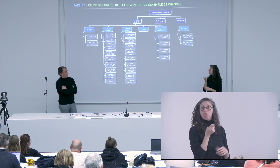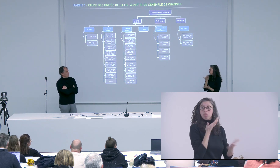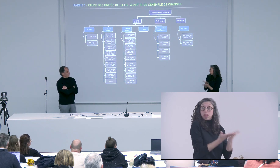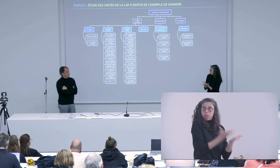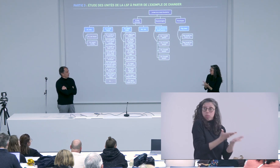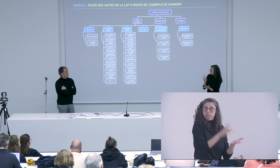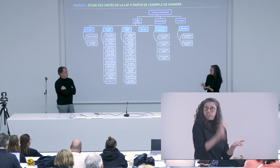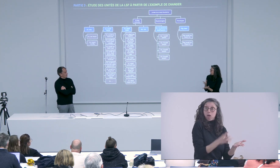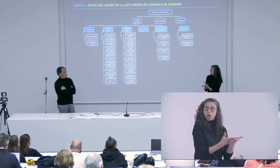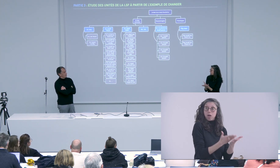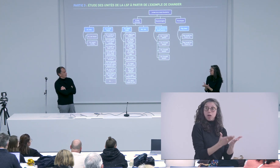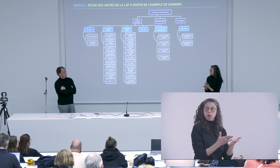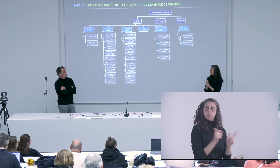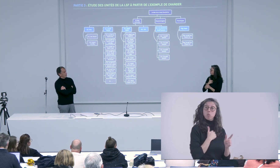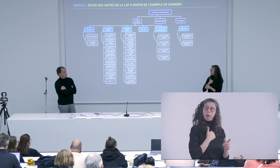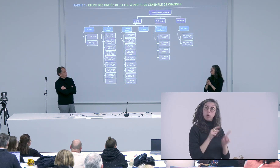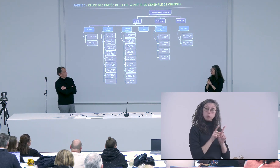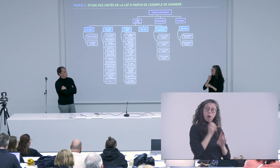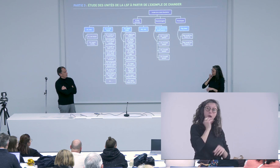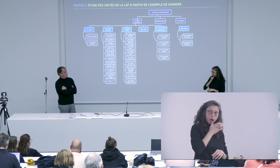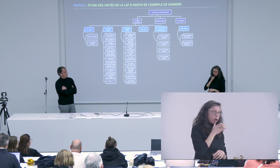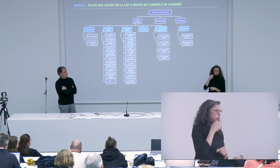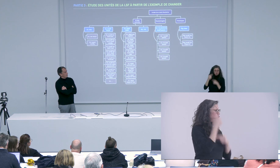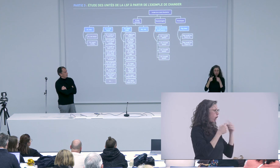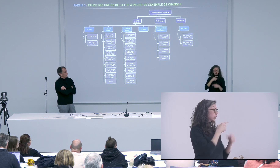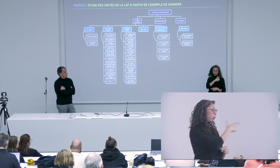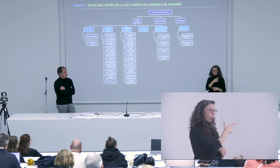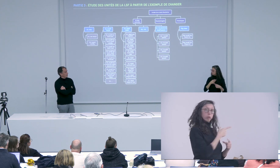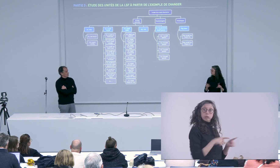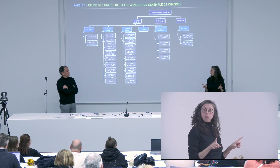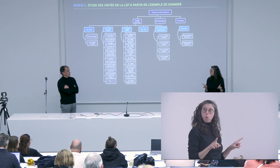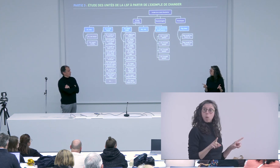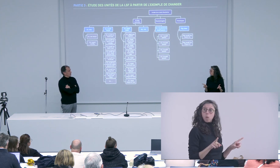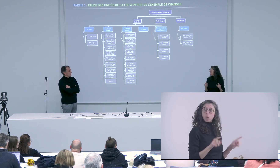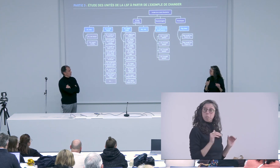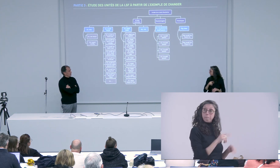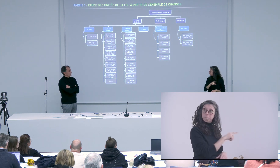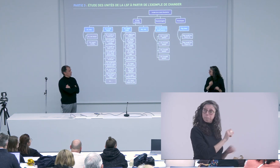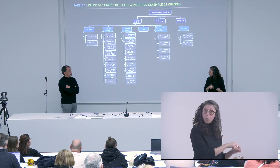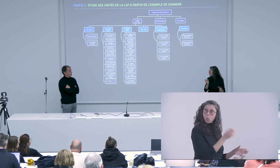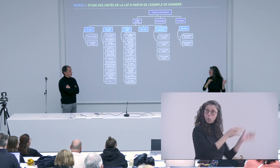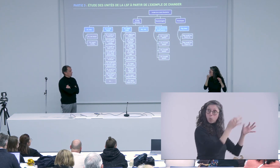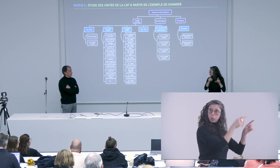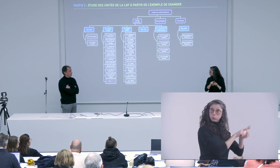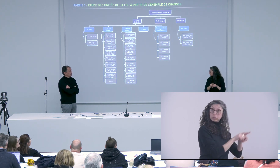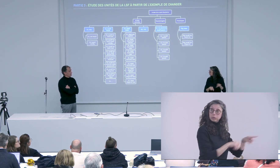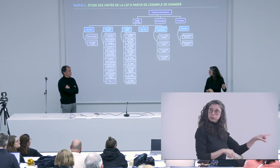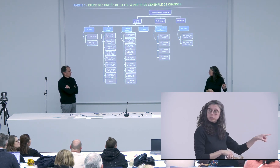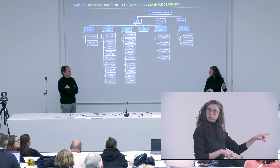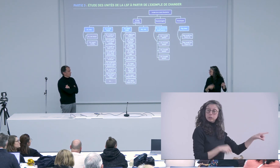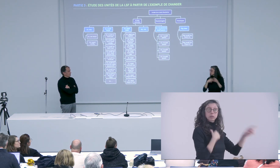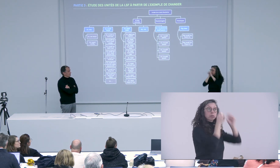je pense qu'il y a vraiment eu plutôt une expression naturelle de la langue des signes et j'étais vraiment très étonné parce qu